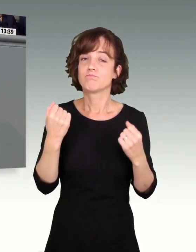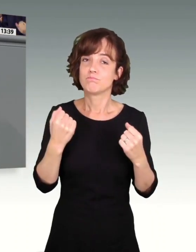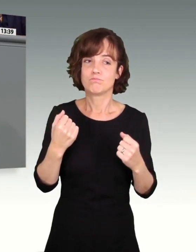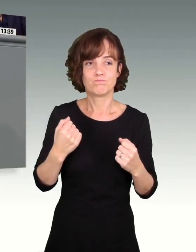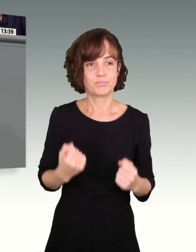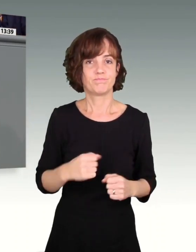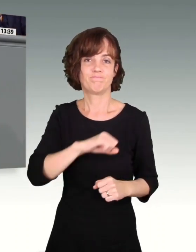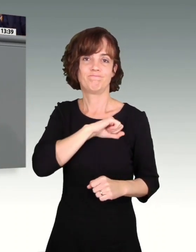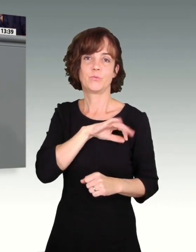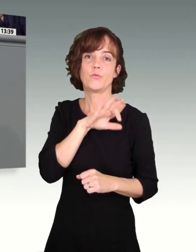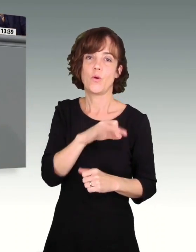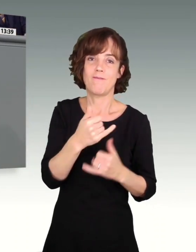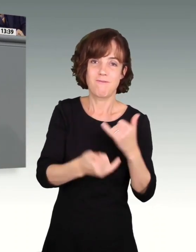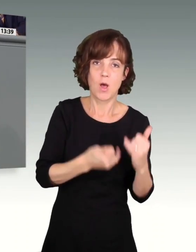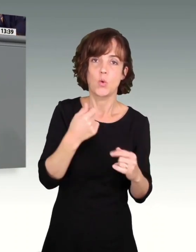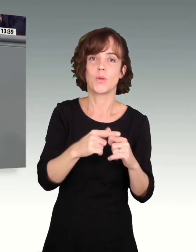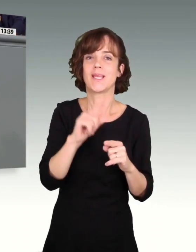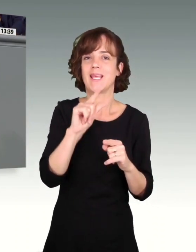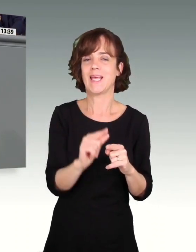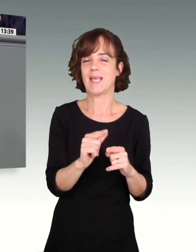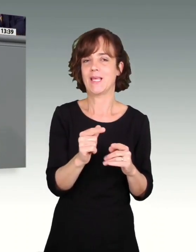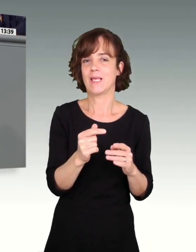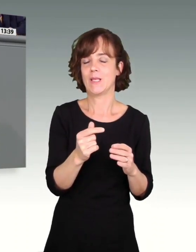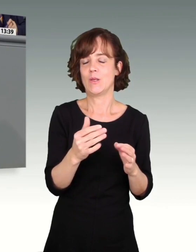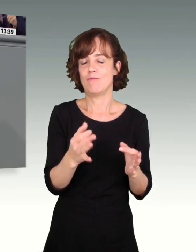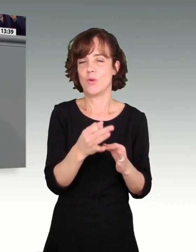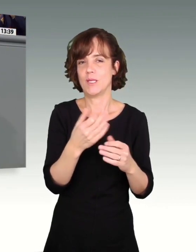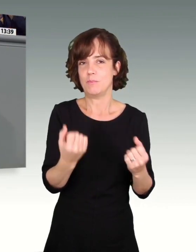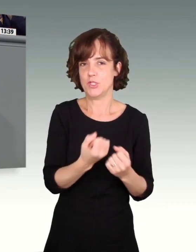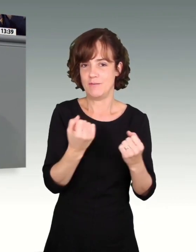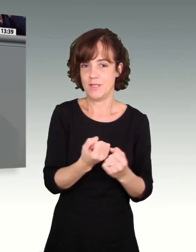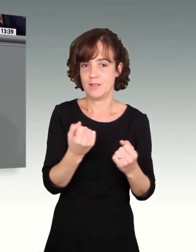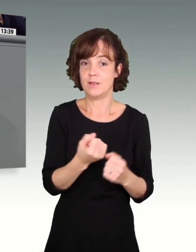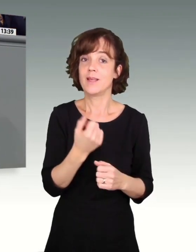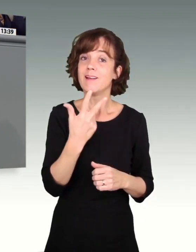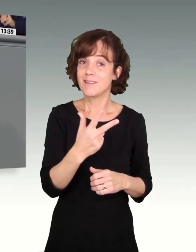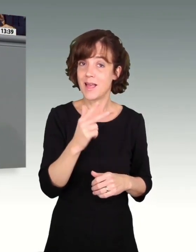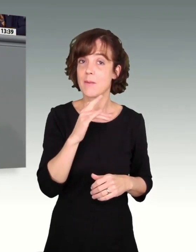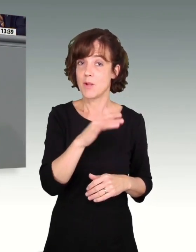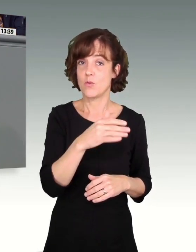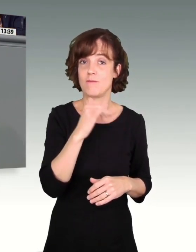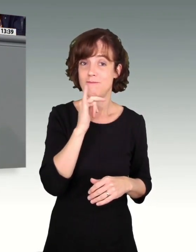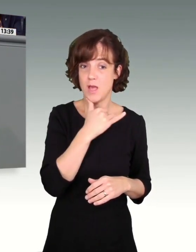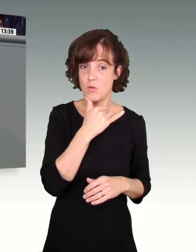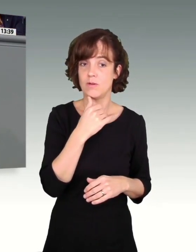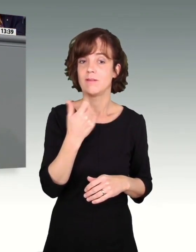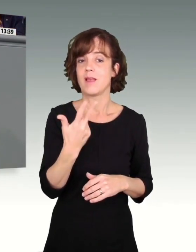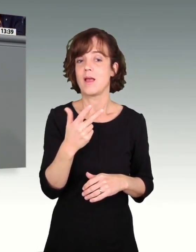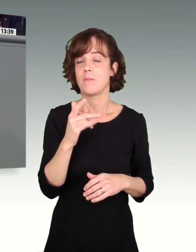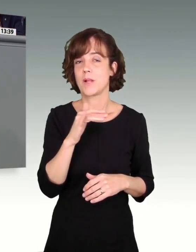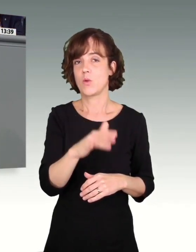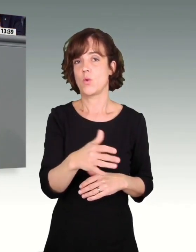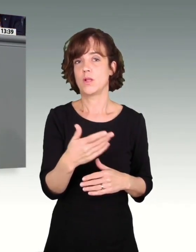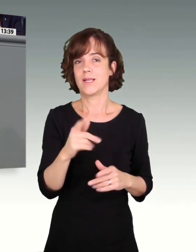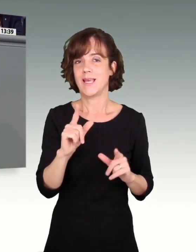Geringfügig Beschäftigten zugute. 3 Millionen Frauen davon, 3 Millionen Geringfügig Beschäftigte.